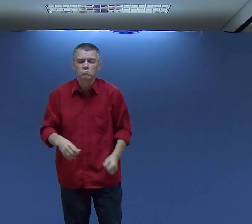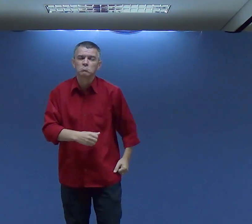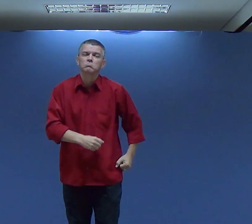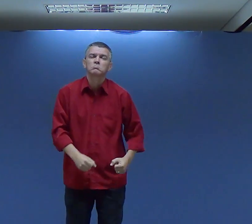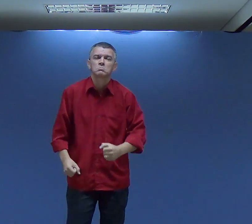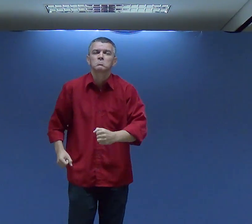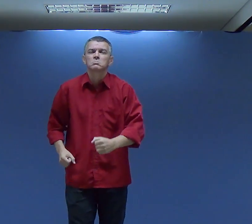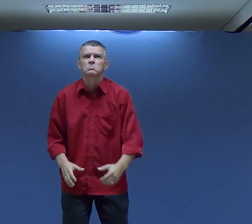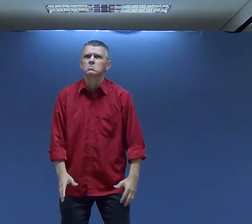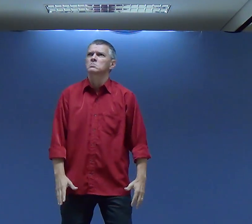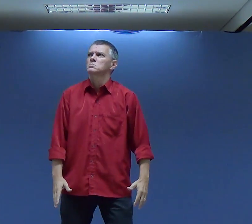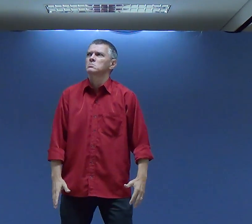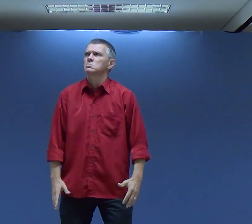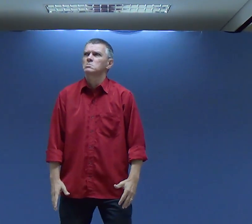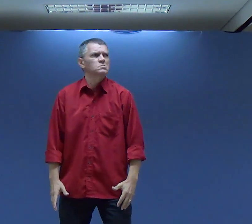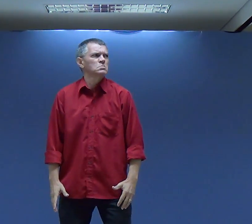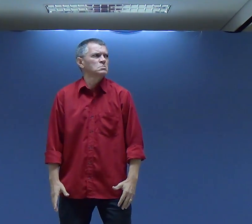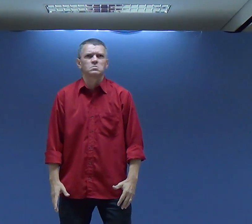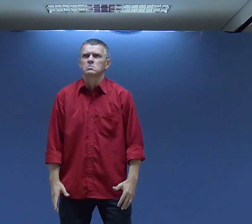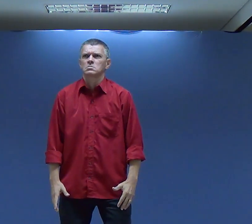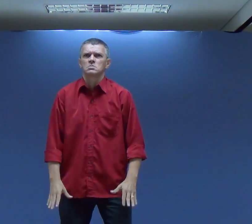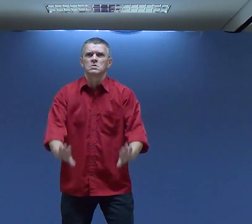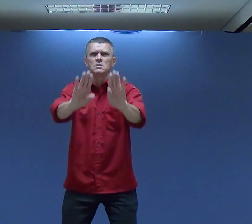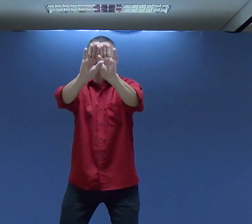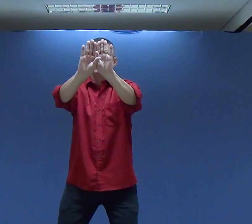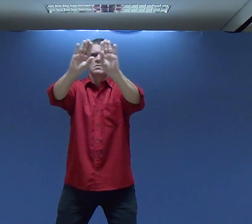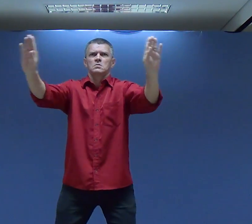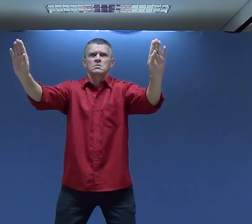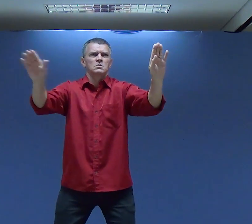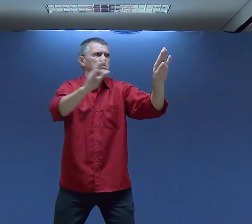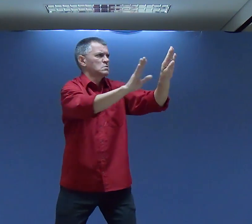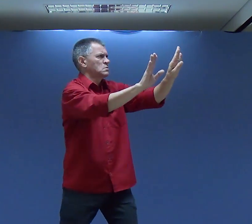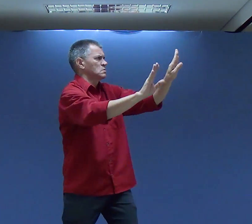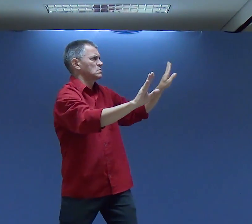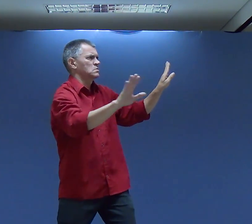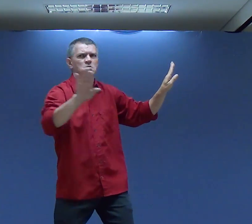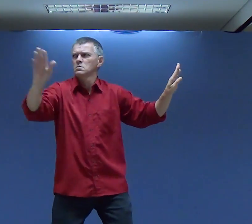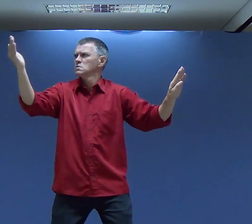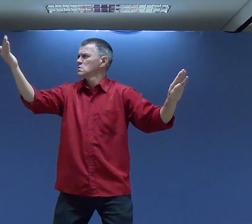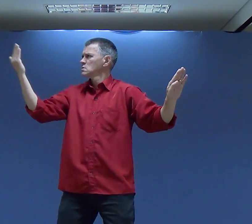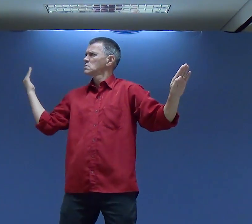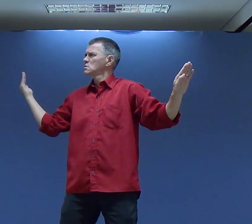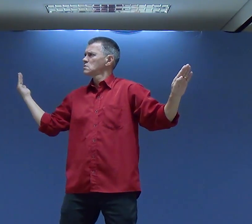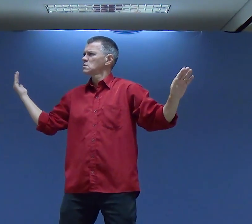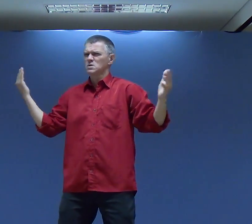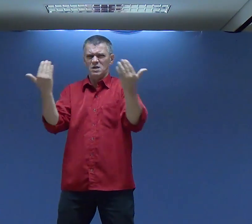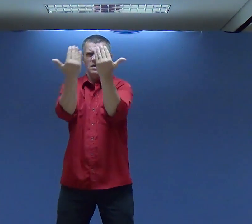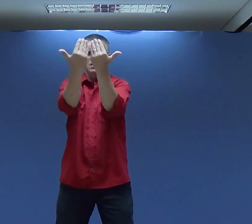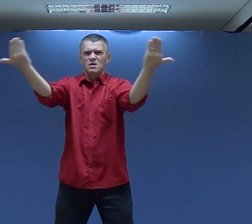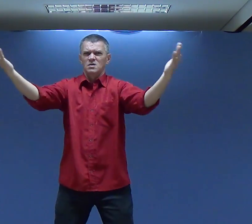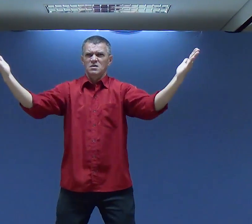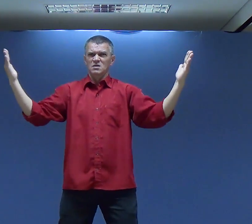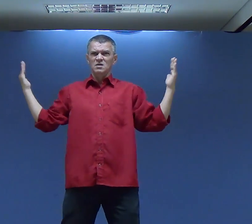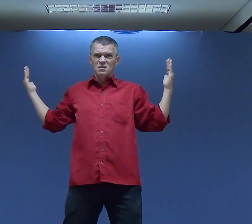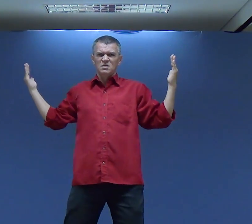Sabe, é algo que está dentro de mim Estou sonhando e de repente me deparo com algo Uma